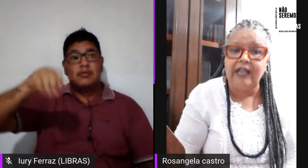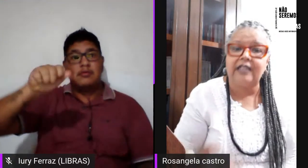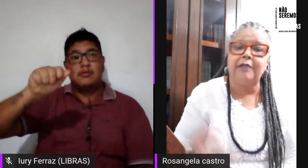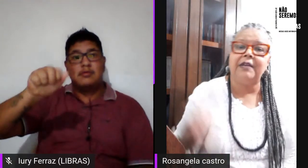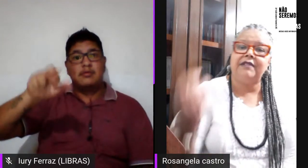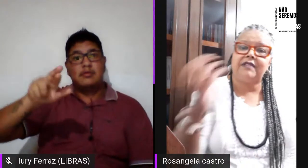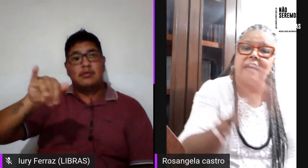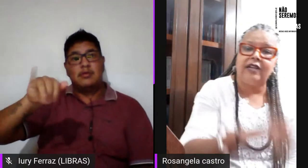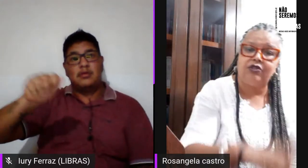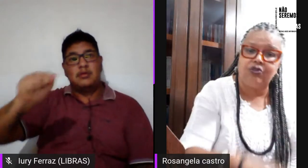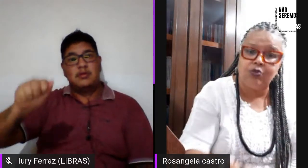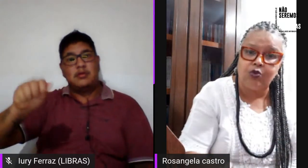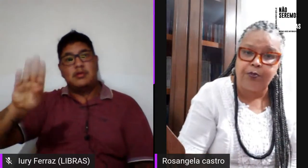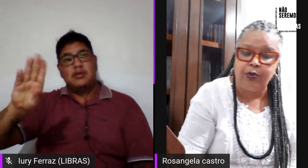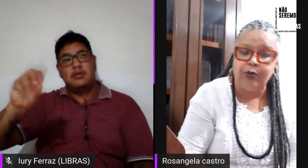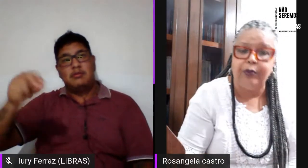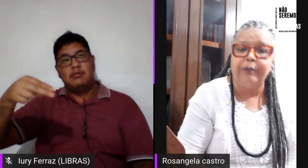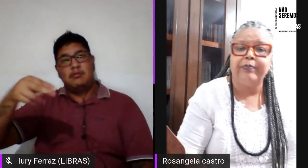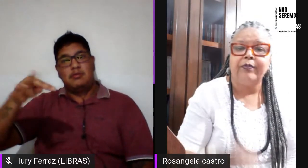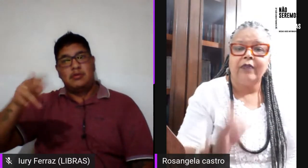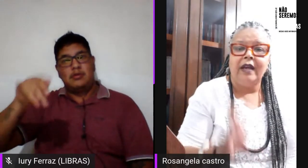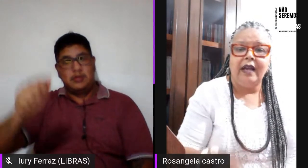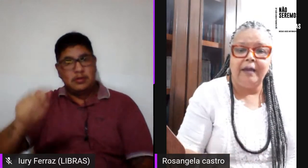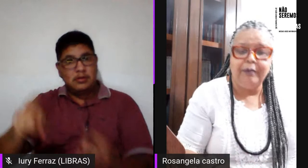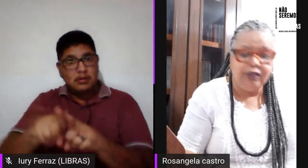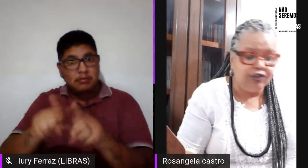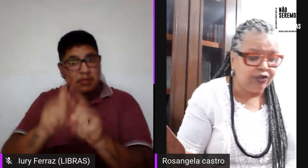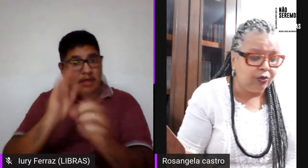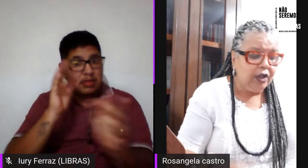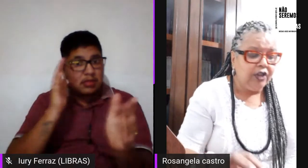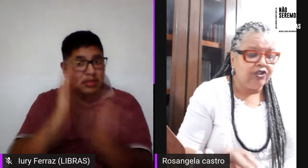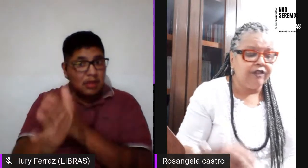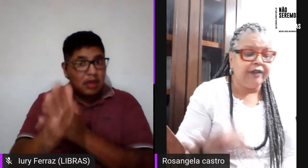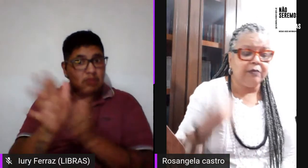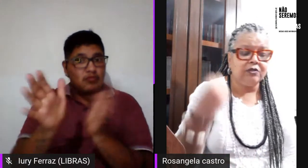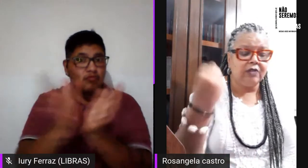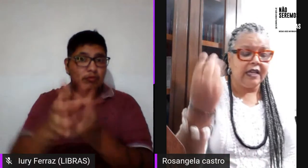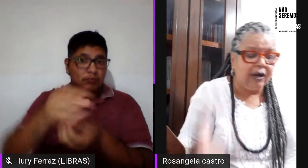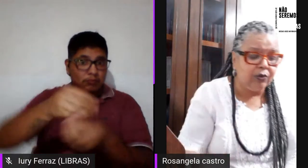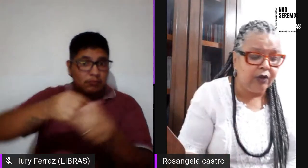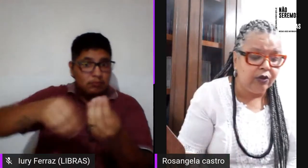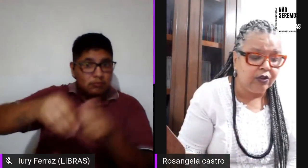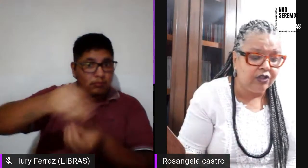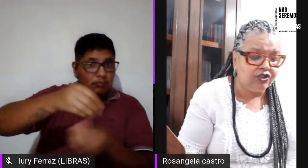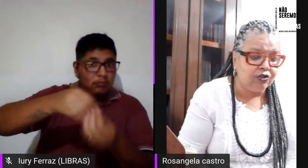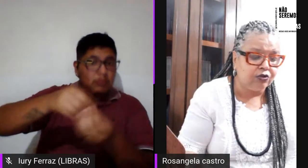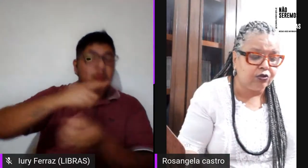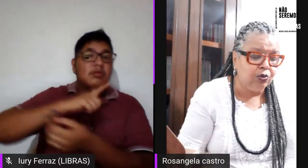Gouveia que também sai de um grupo misto, tivemos o Legal no Rio Grande do Sul,